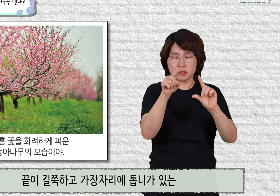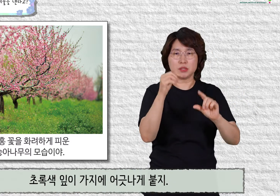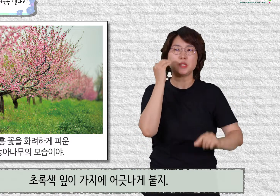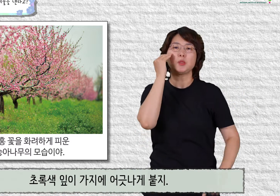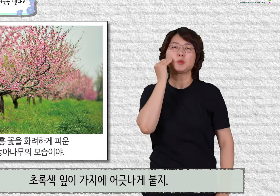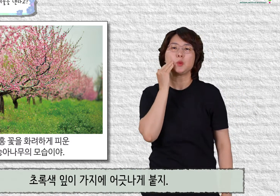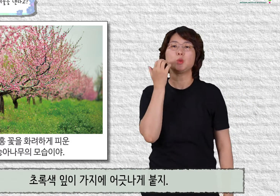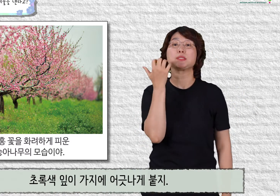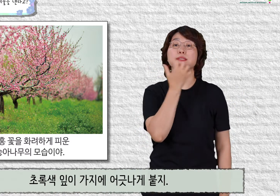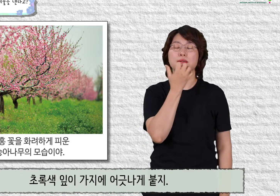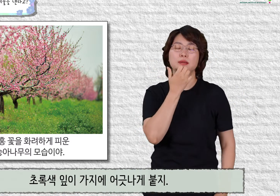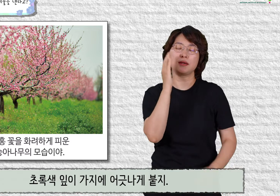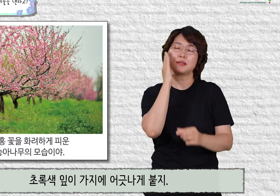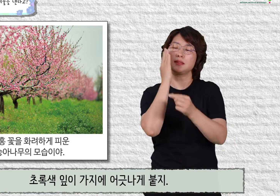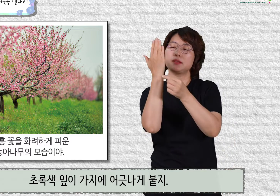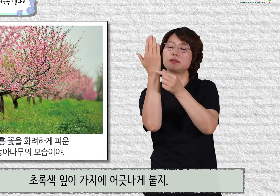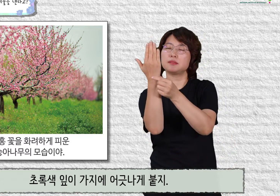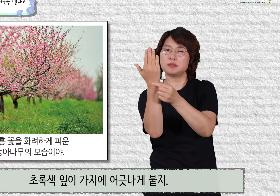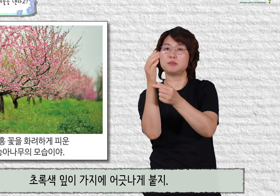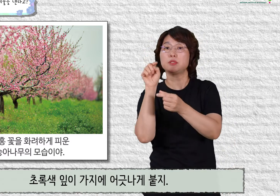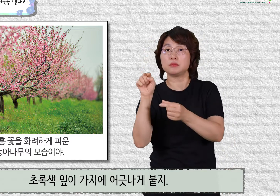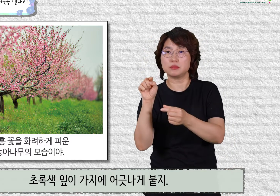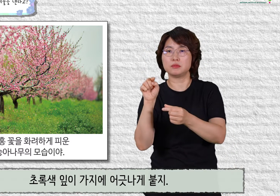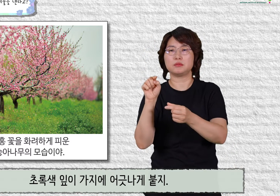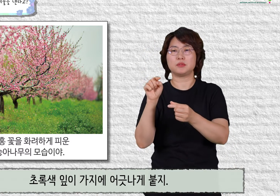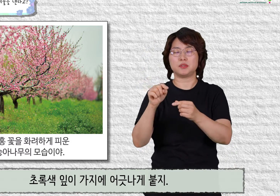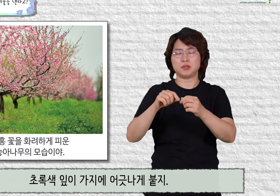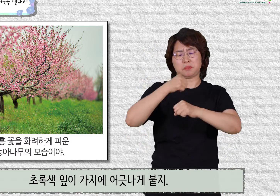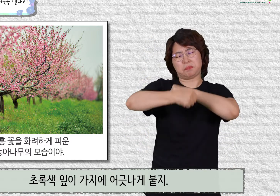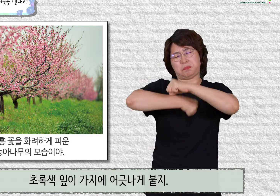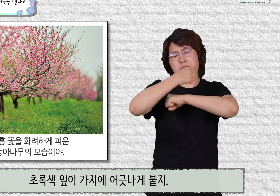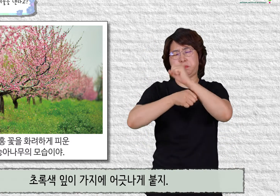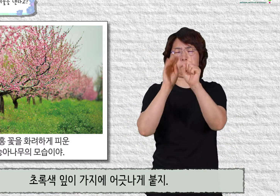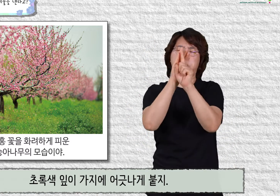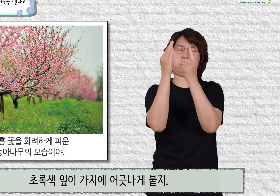초록색 잎이 가지에 어긋나게 붙지.